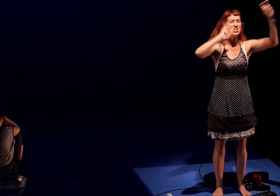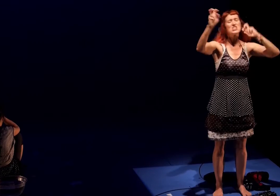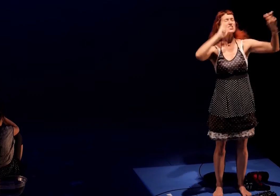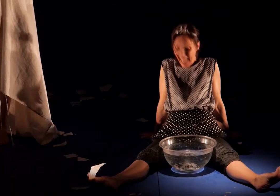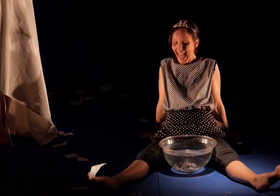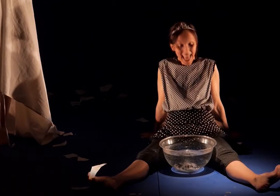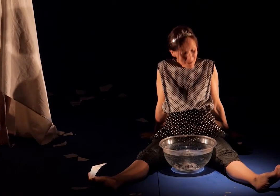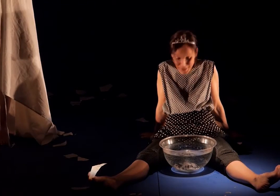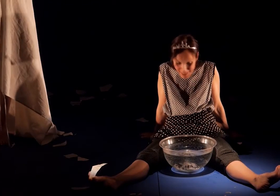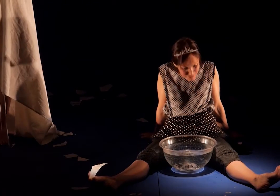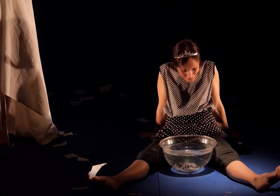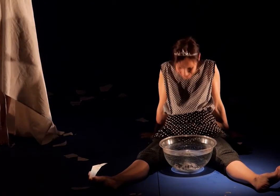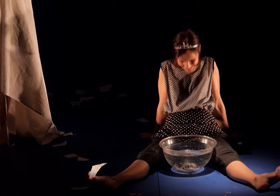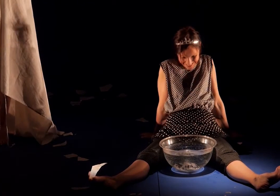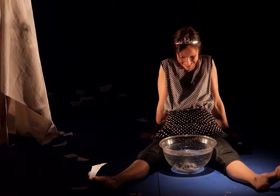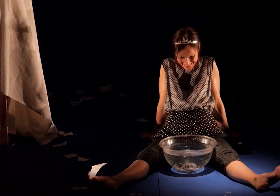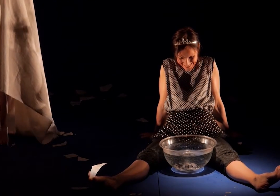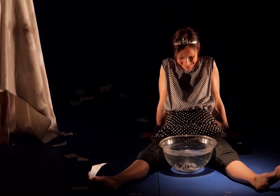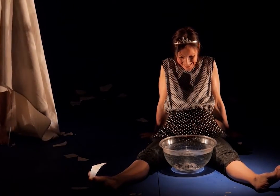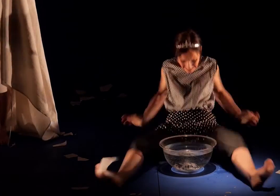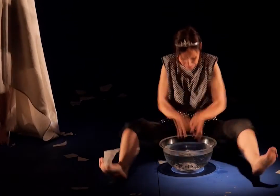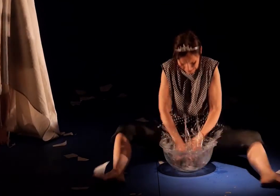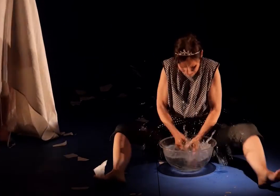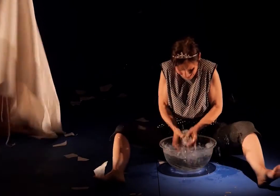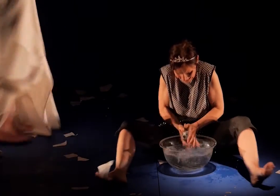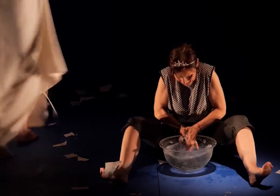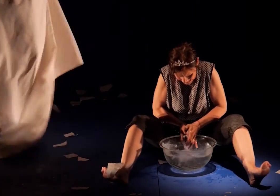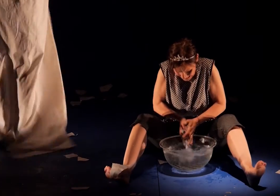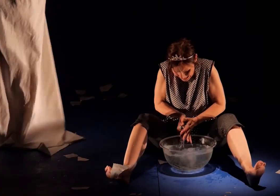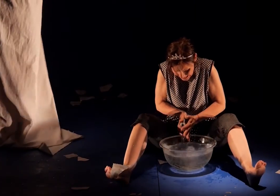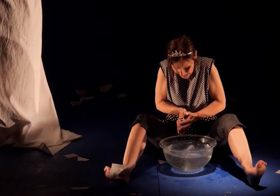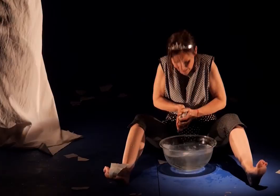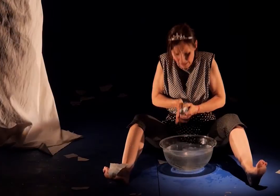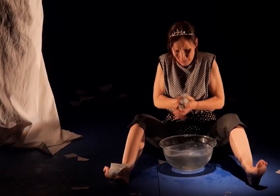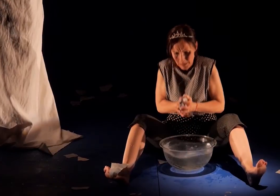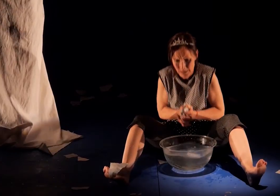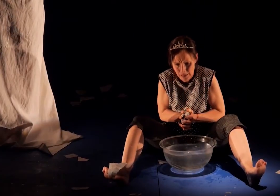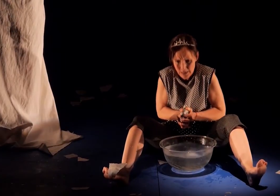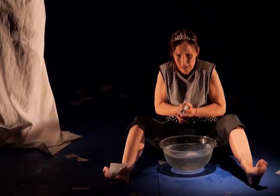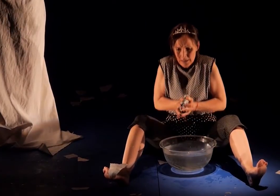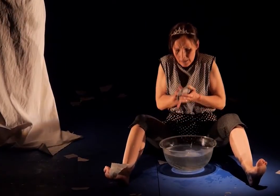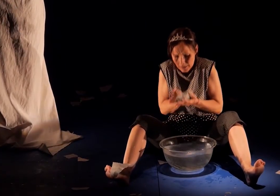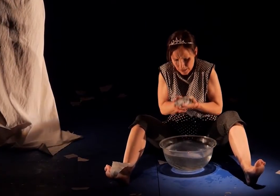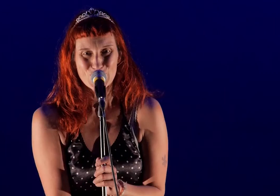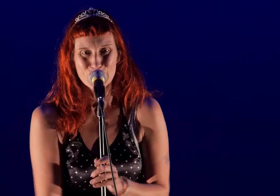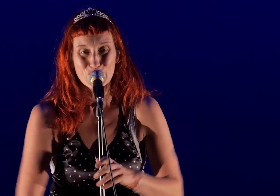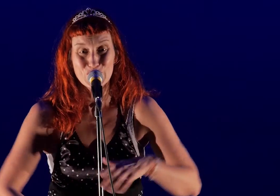mais ça part toujours. Je pense qu'on essaie toujours de revenir à un socle qui est d'être vivant et